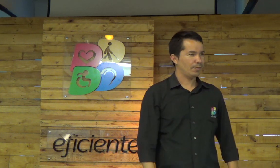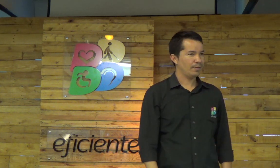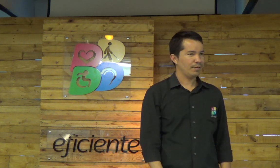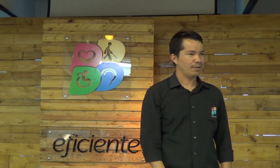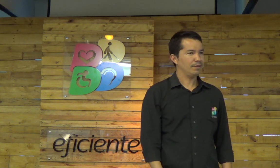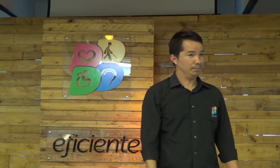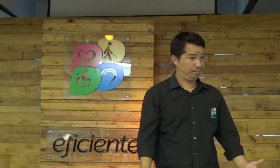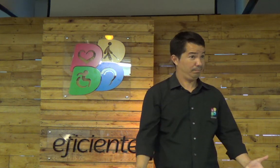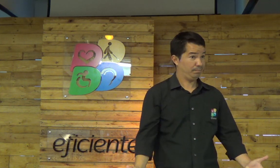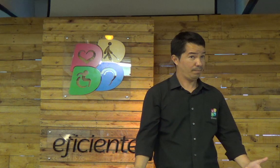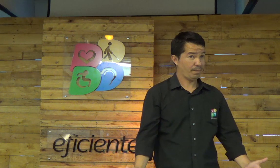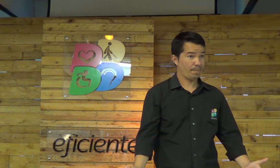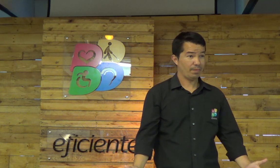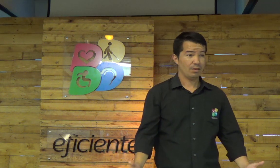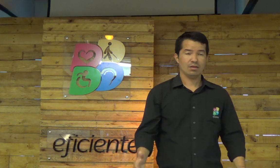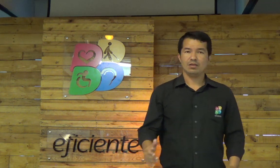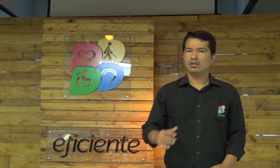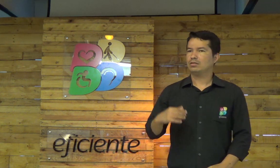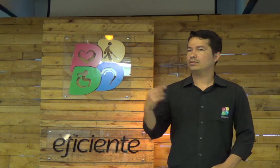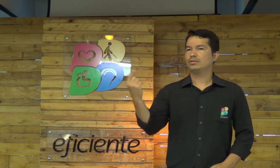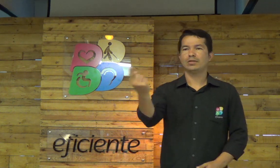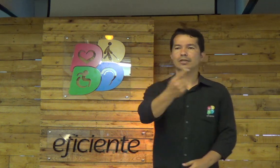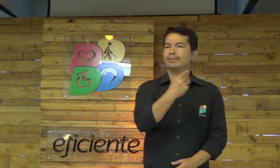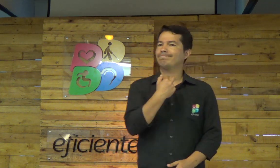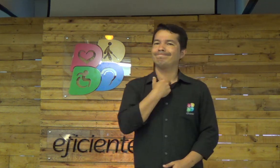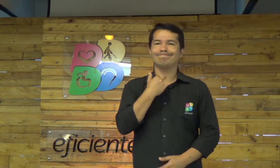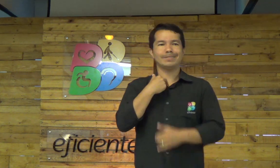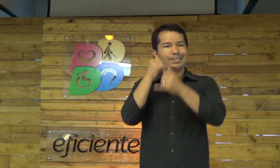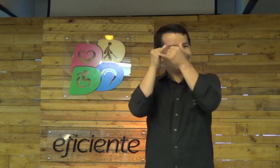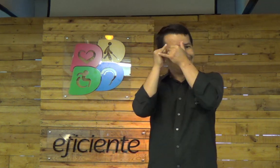e acabou perdendo. Nós